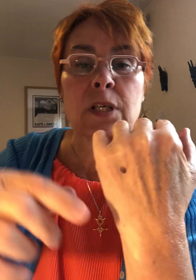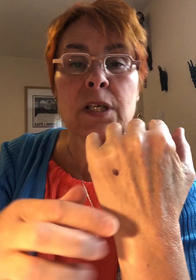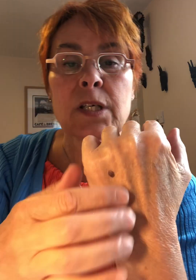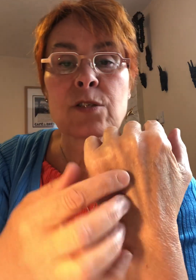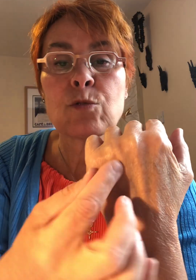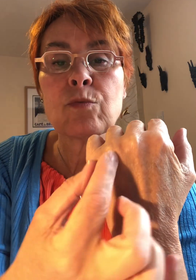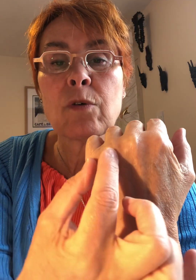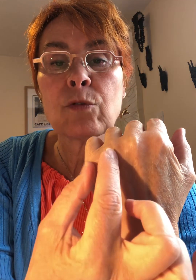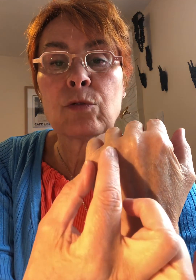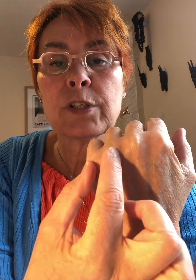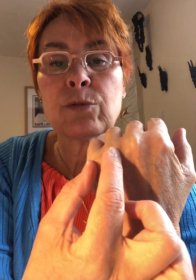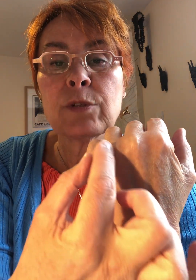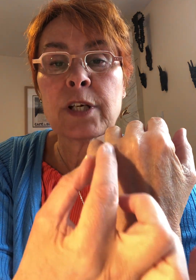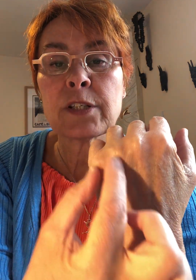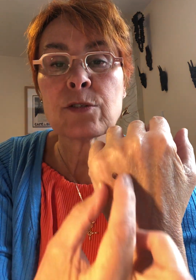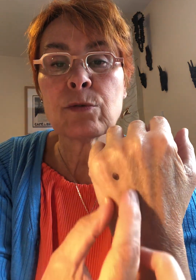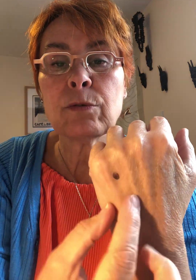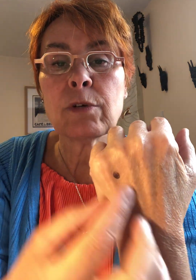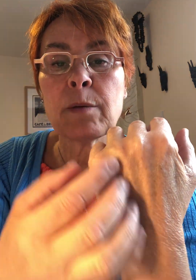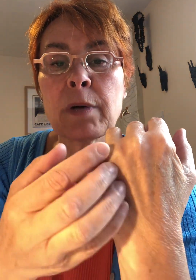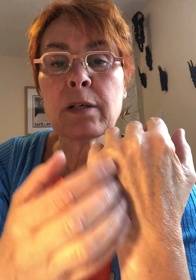et ce point entre les deux derniers os de la main